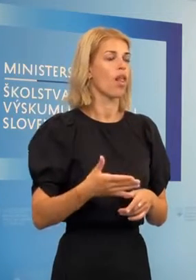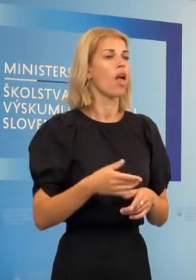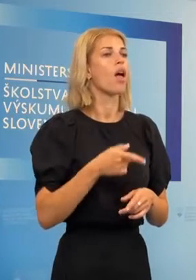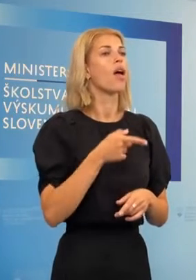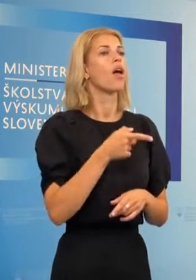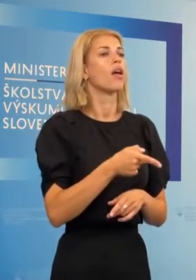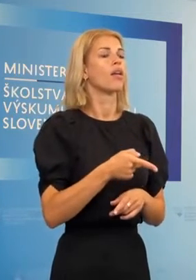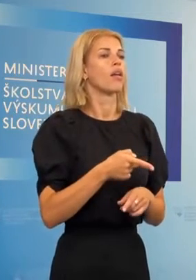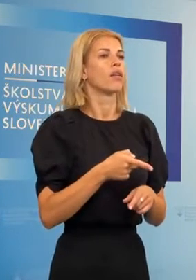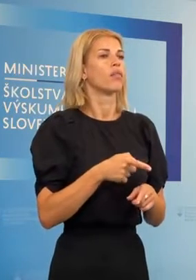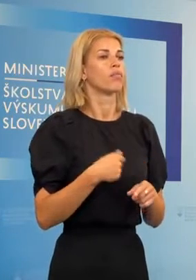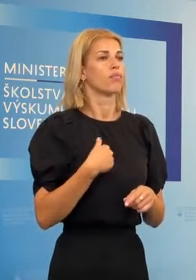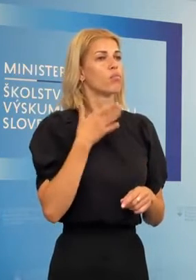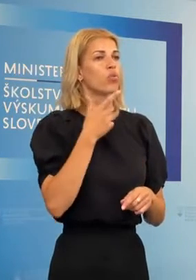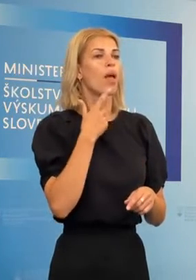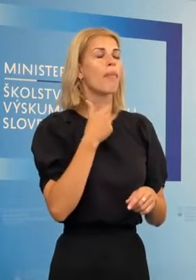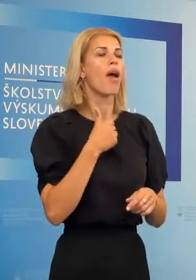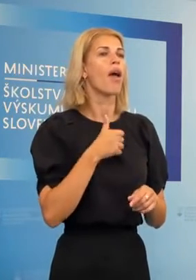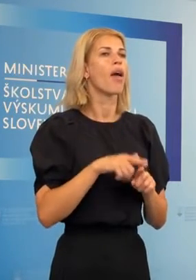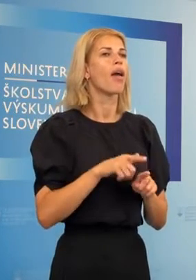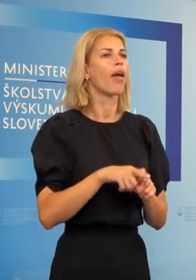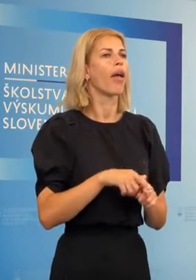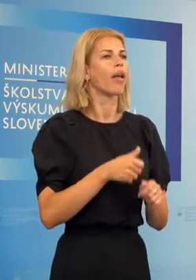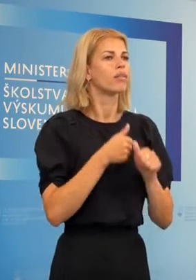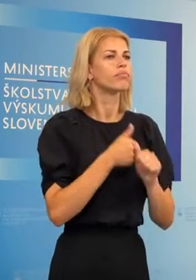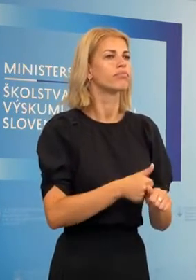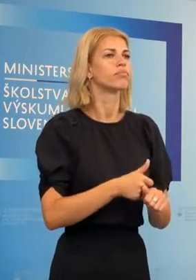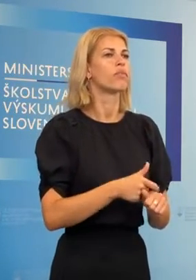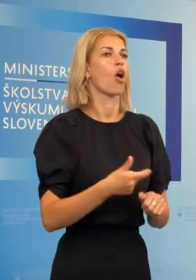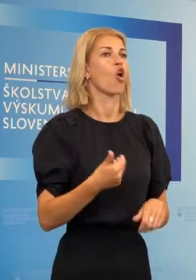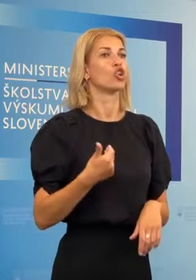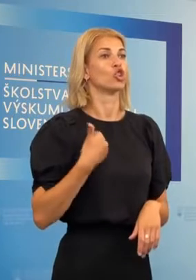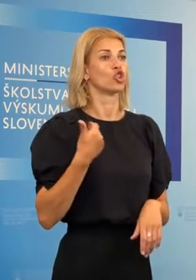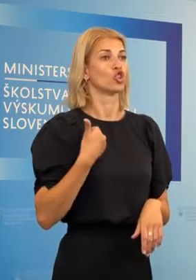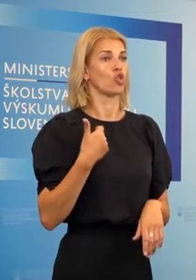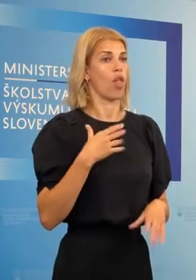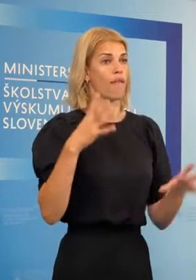základ, na čom budeme trvať, aby nechodili deti do školy večerov šiestej.